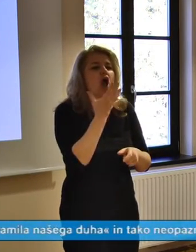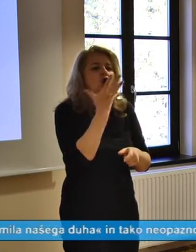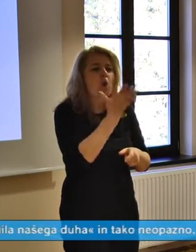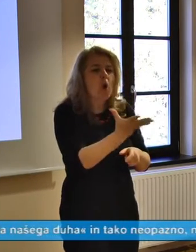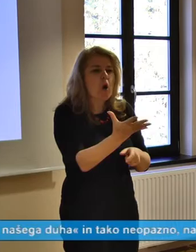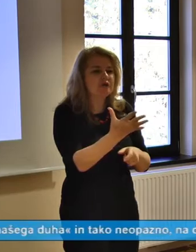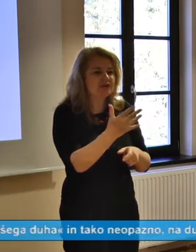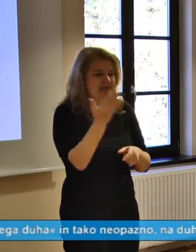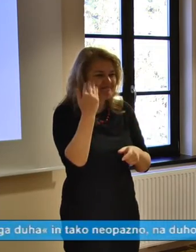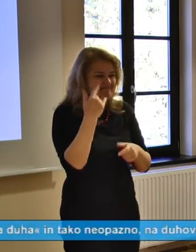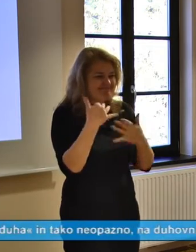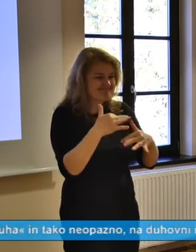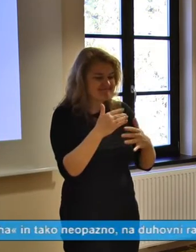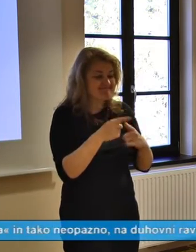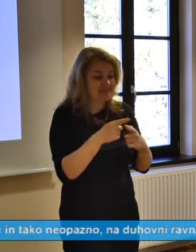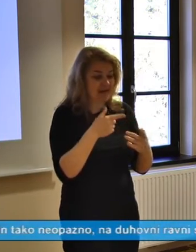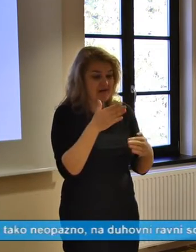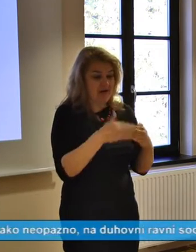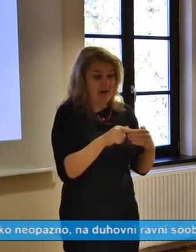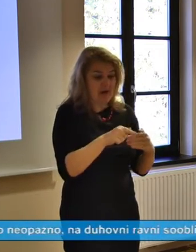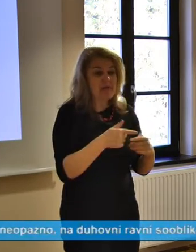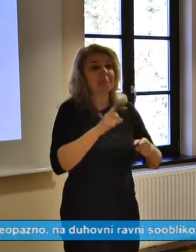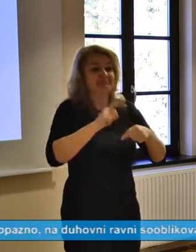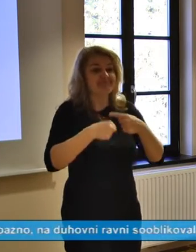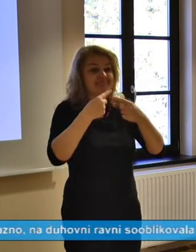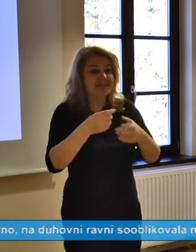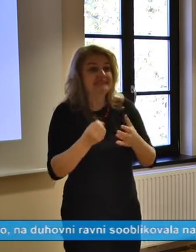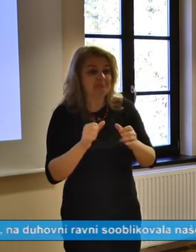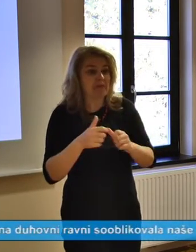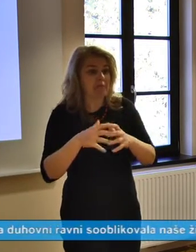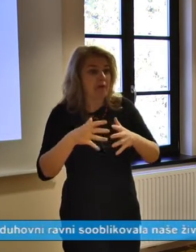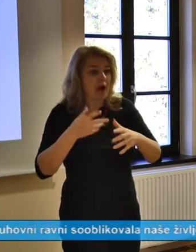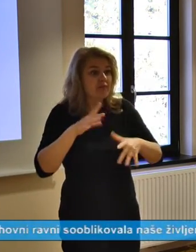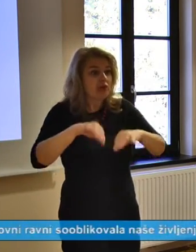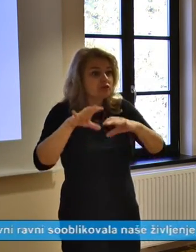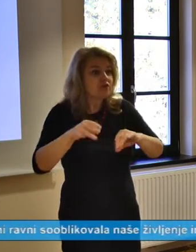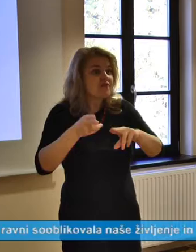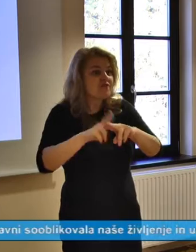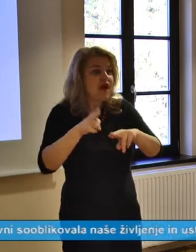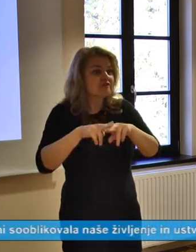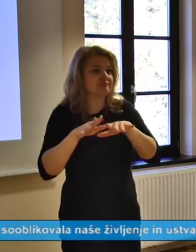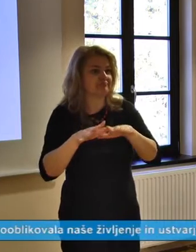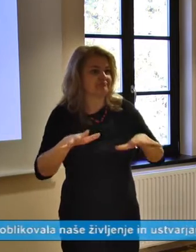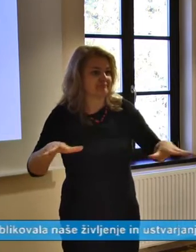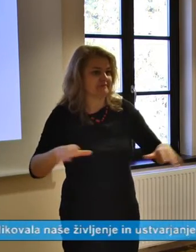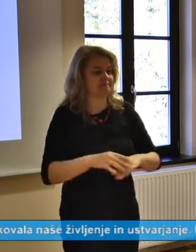potem pa se je seveda zgodba, da terjevala in dobivala vse večje presežnosti.